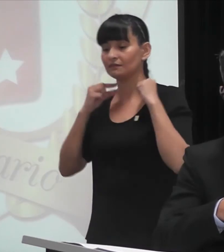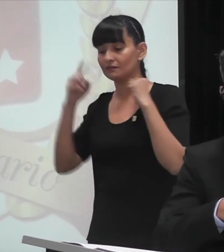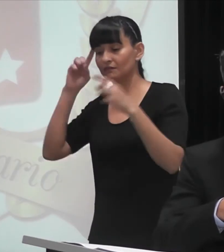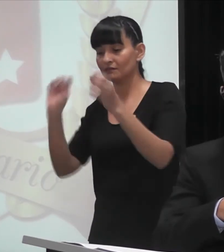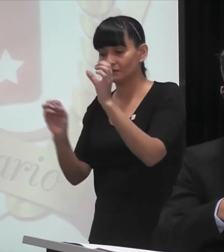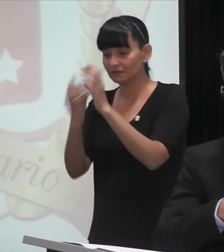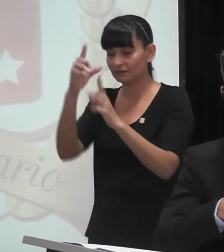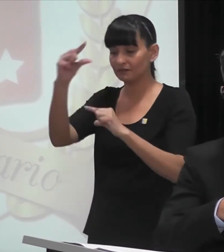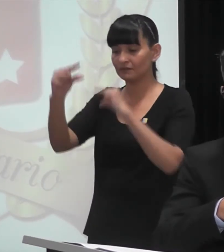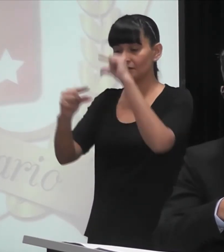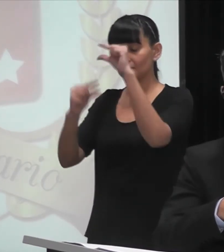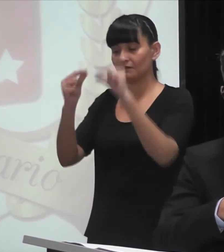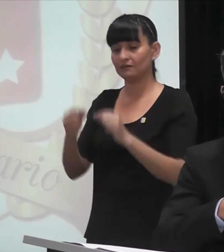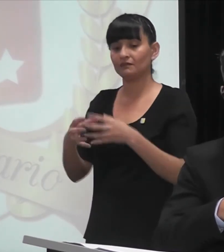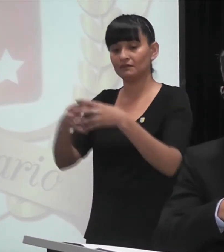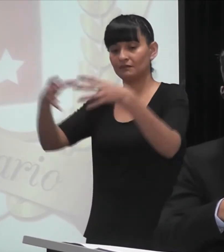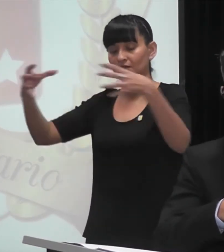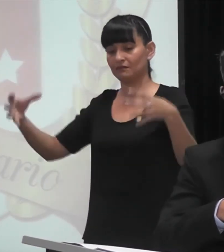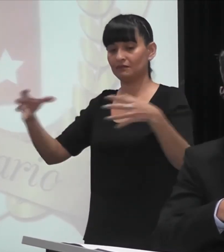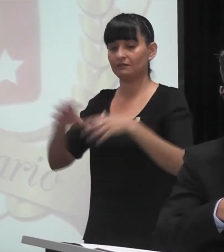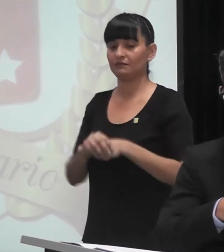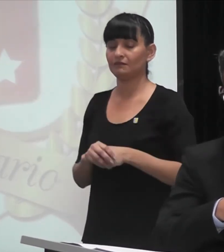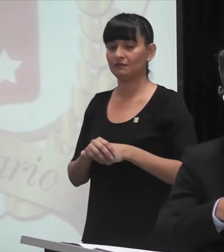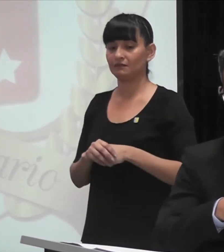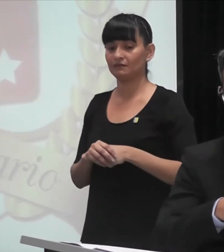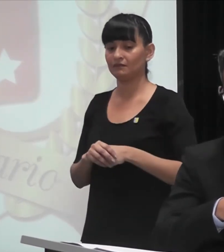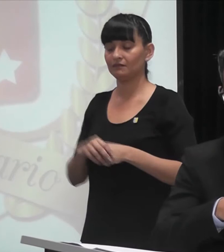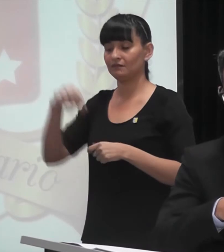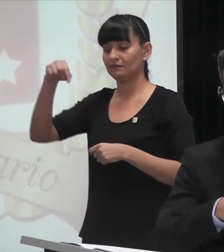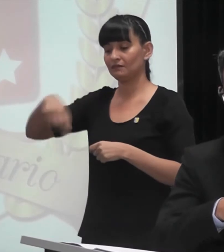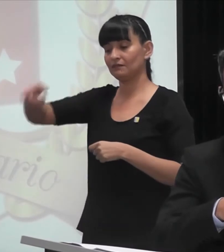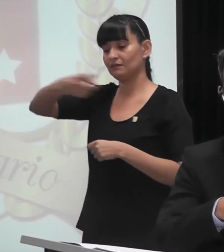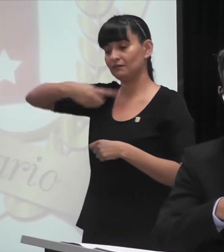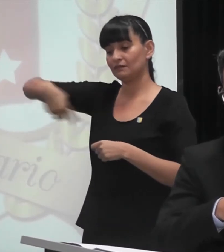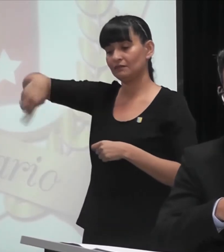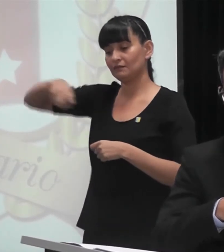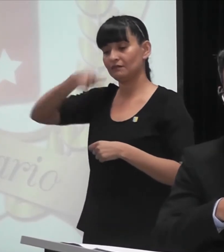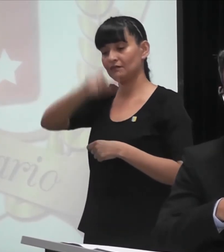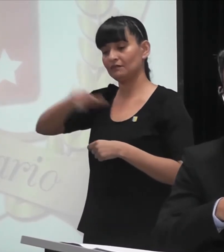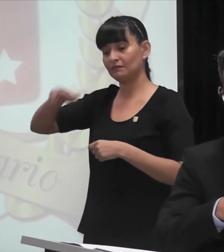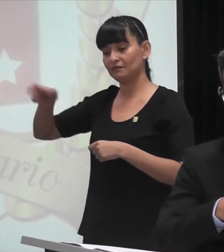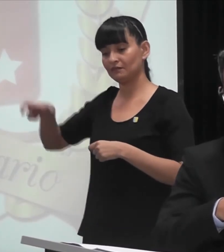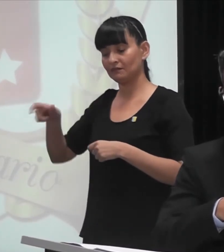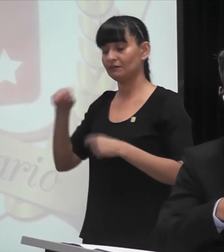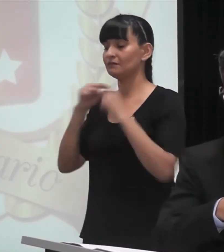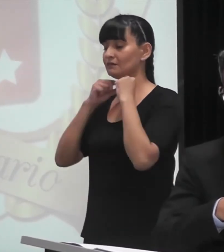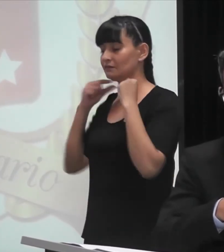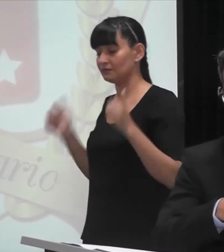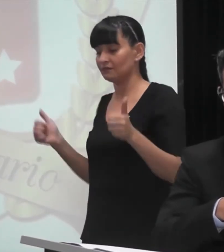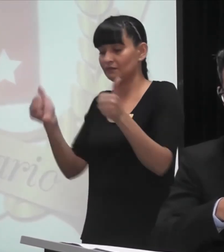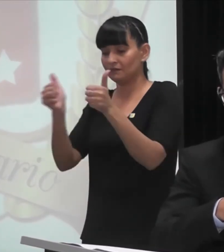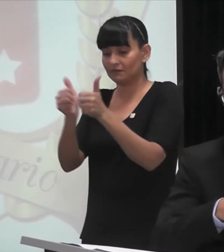crezca y hoy está. Hemos tenido siempre el apoyo de la congregación de Don Orione